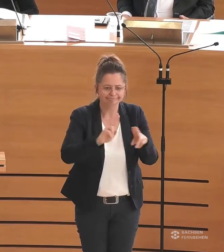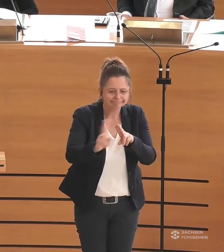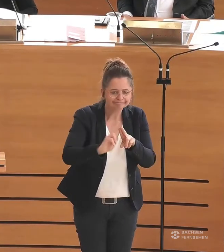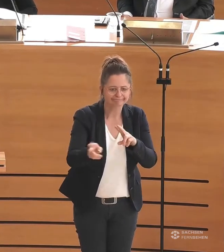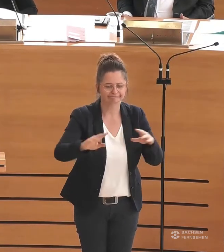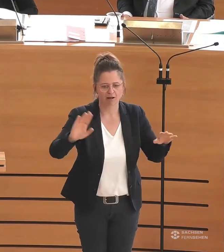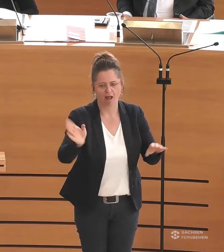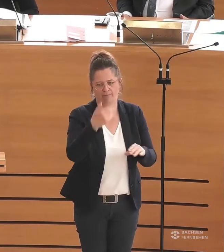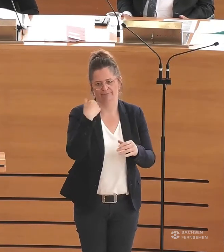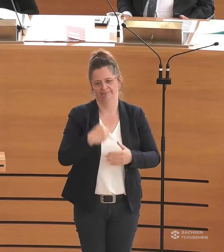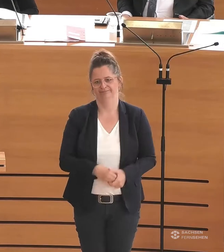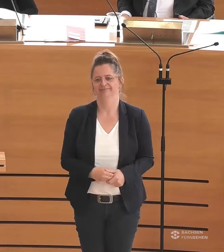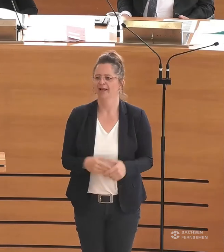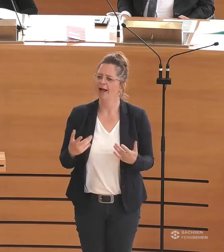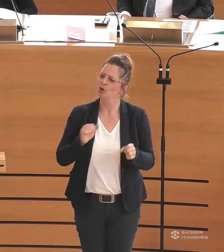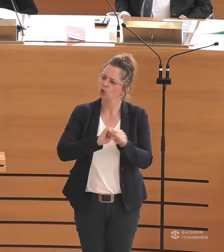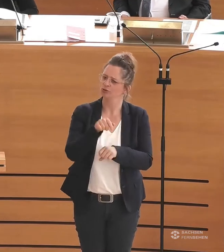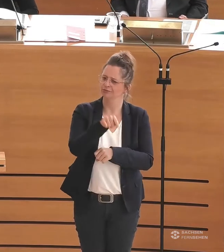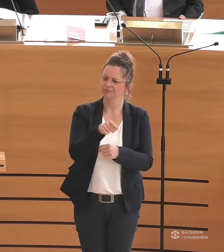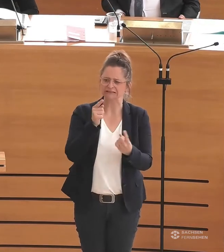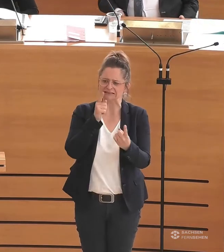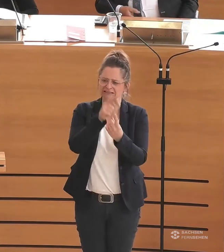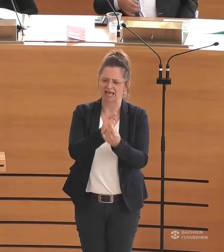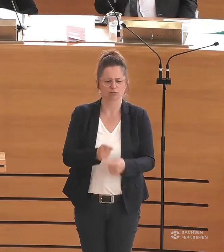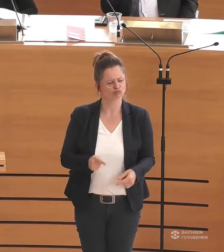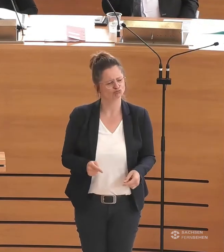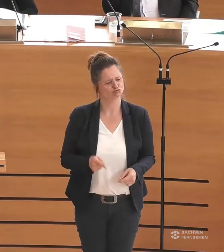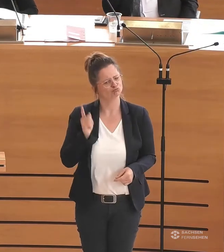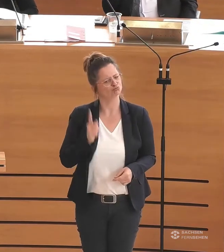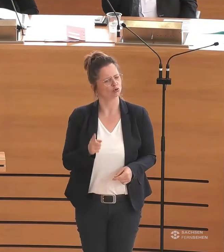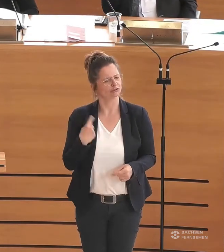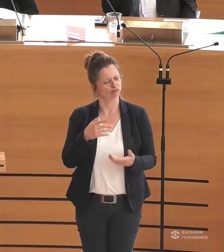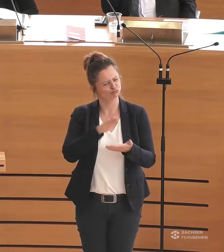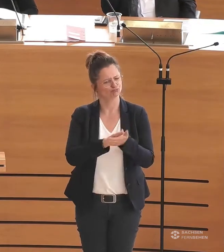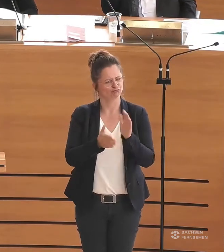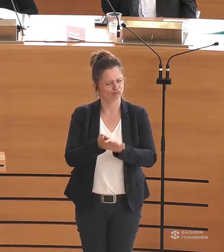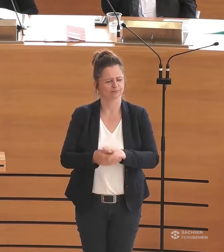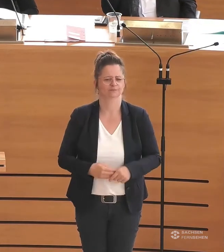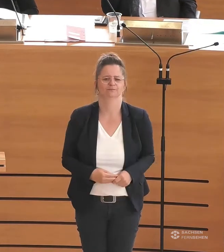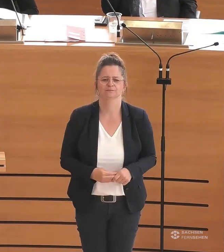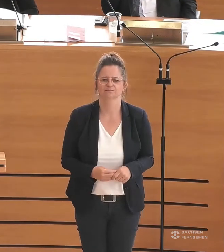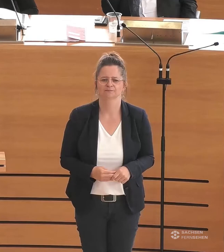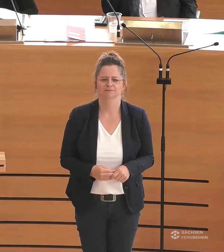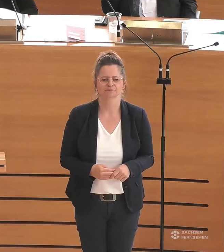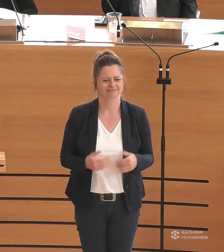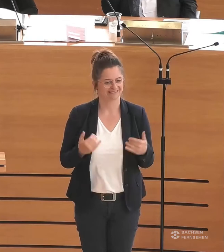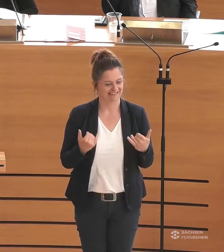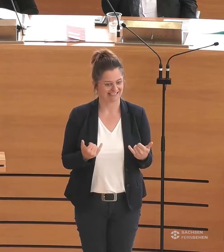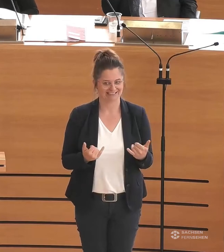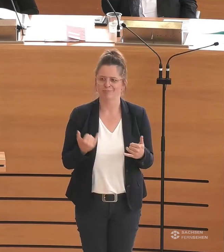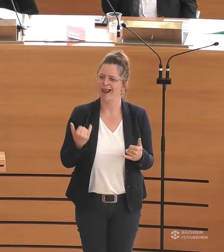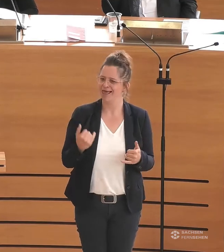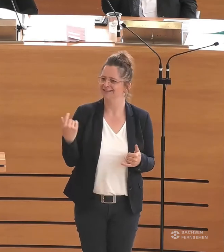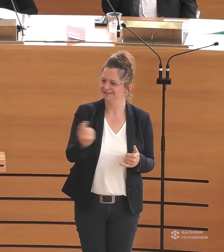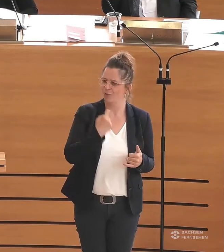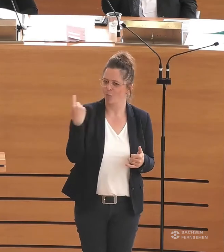Aber ich denke, es ist trotzdem ein Ziel, was wir uns setzen sollten. Und ich möchte einfach diese letzte Runde nochmal zum Anlass nehmen, um vor allem